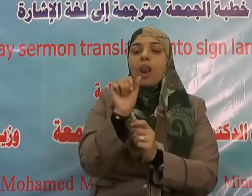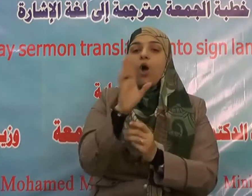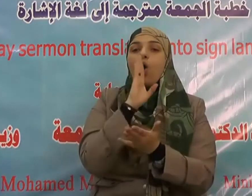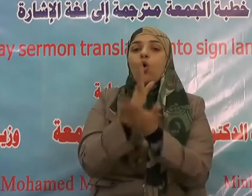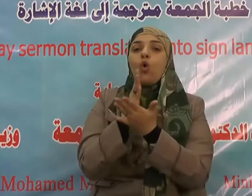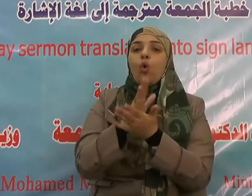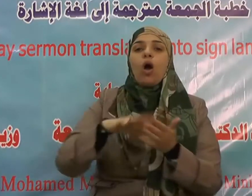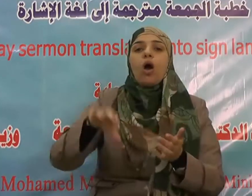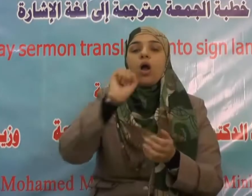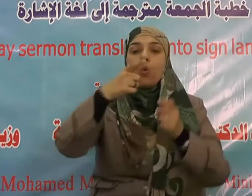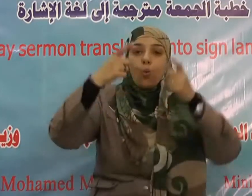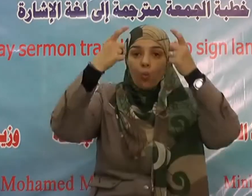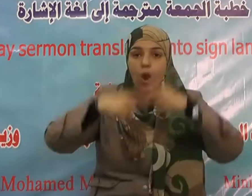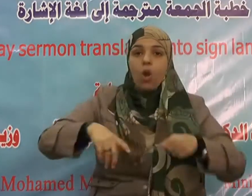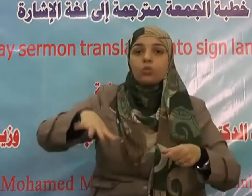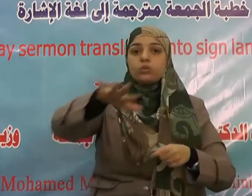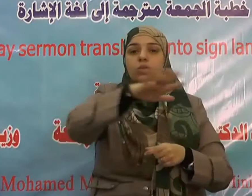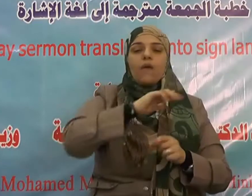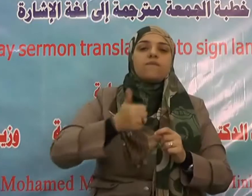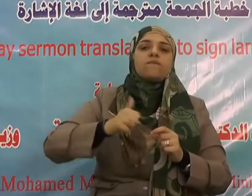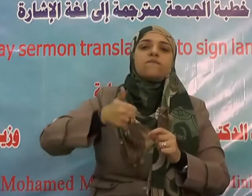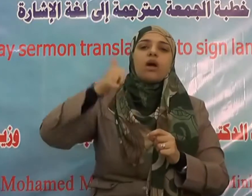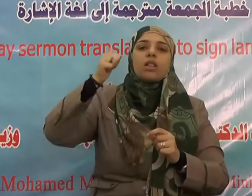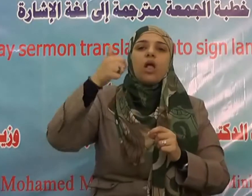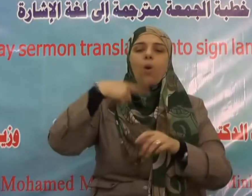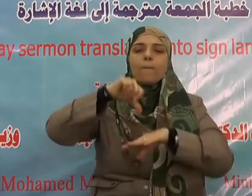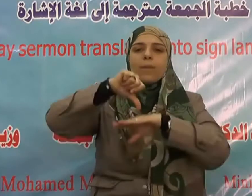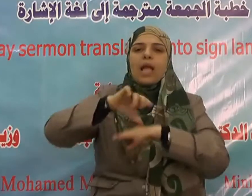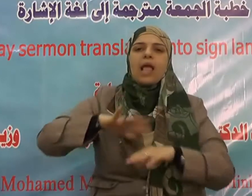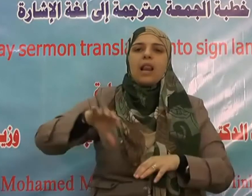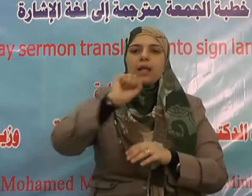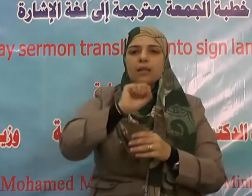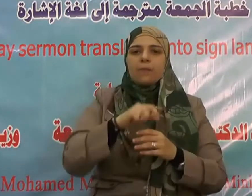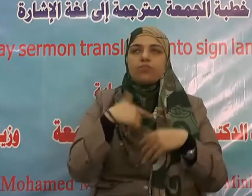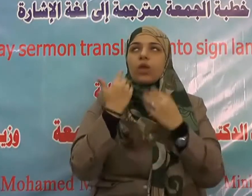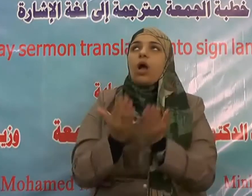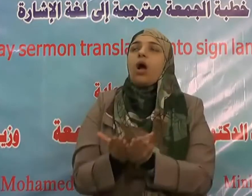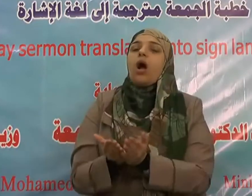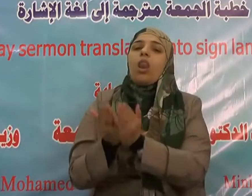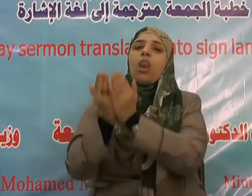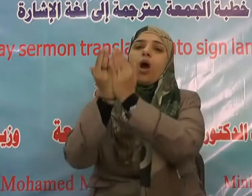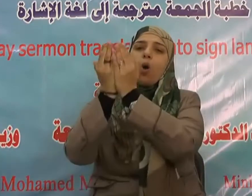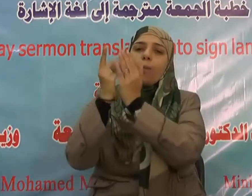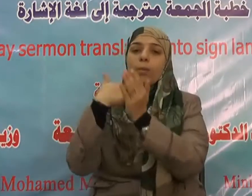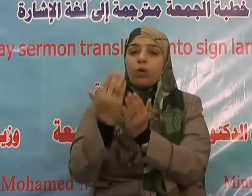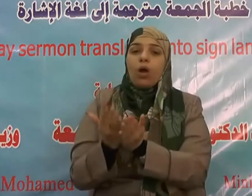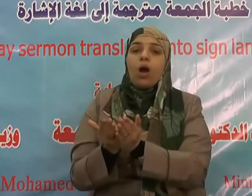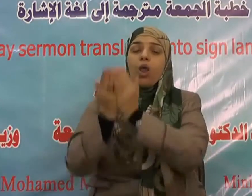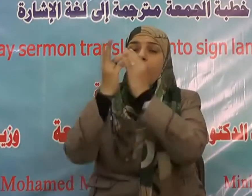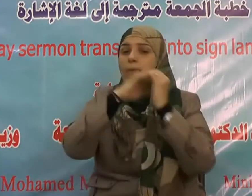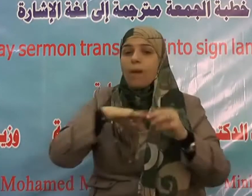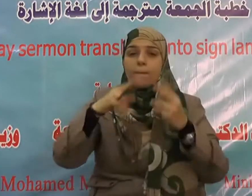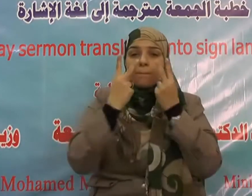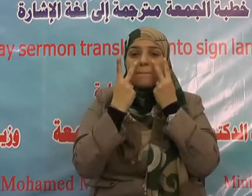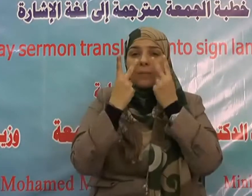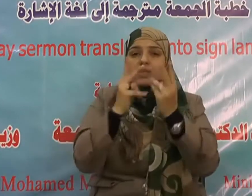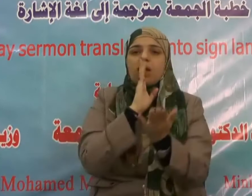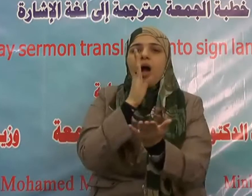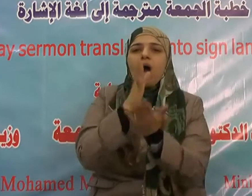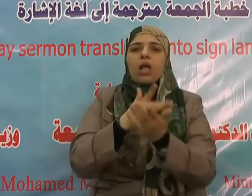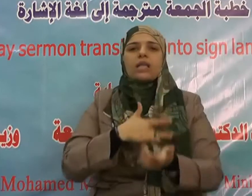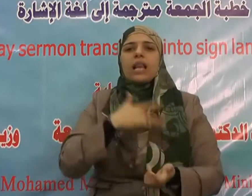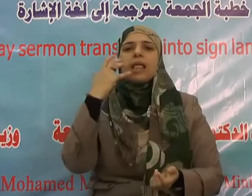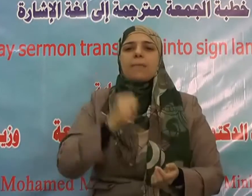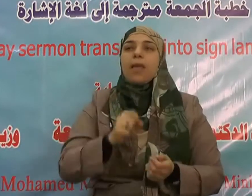ثم تل النبي صلى الله عليه وسلم فلا تعلم نفس ما